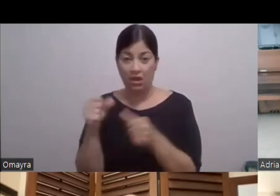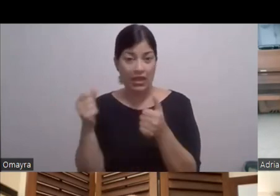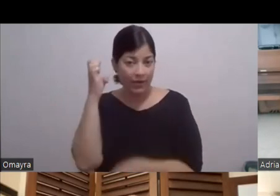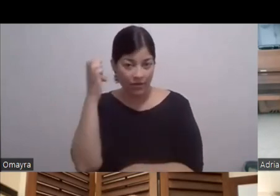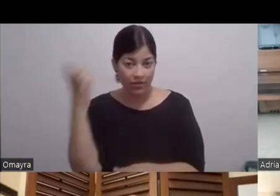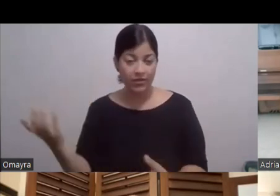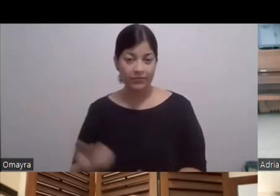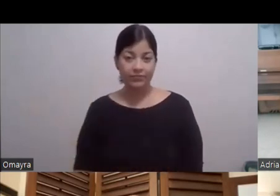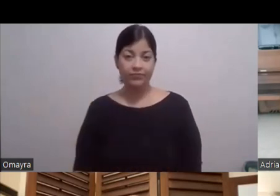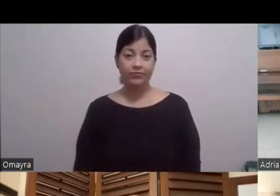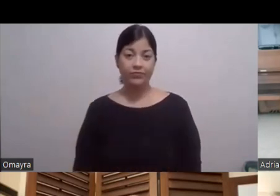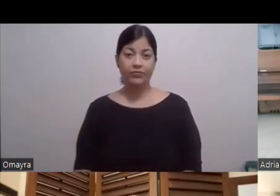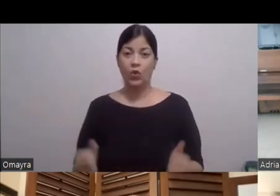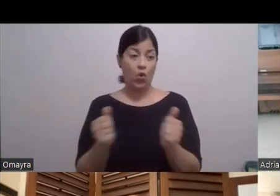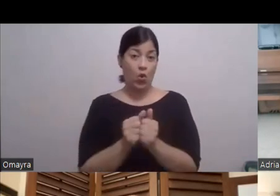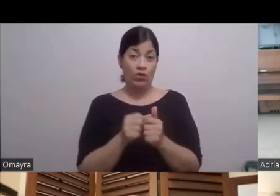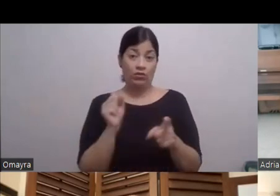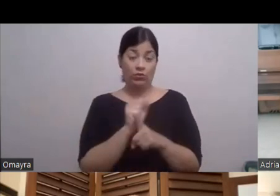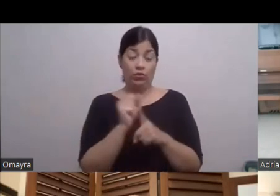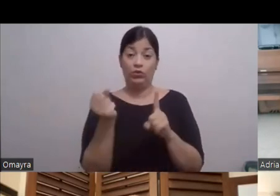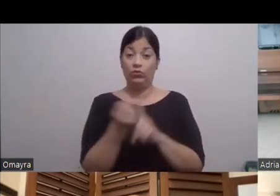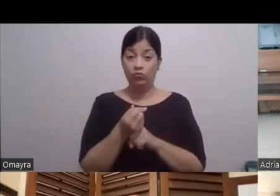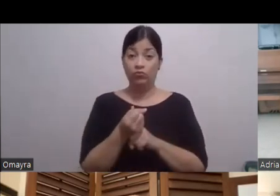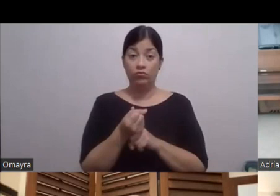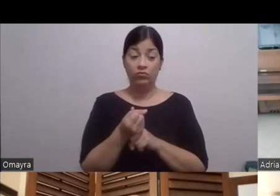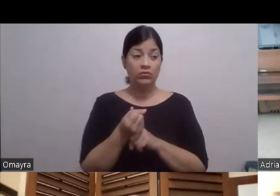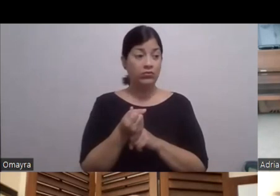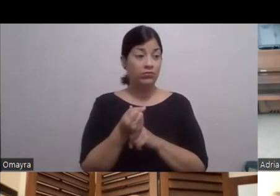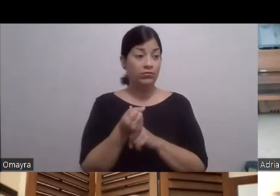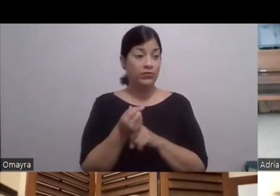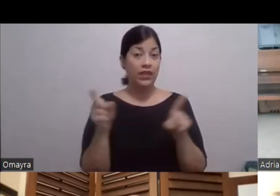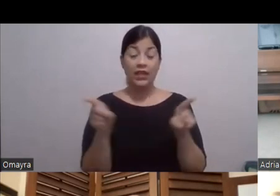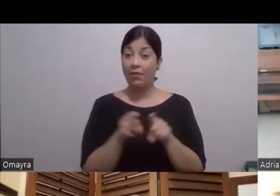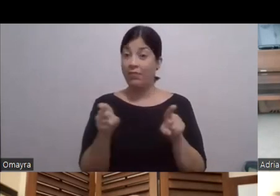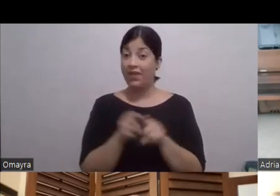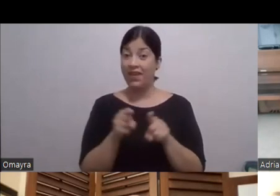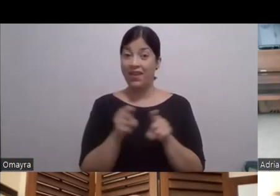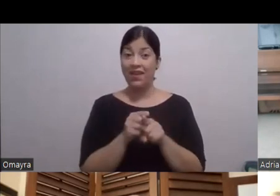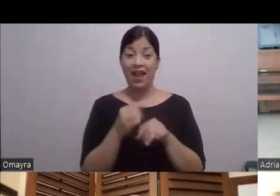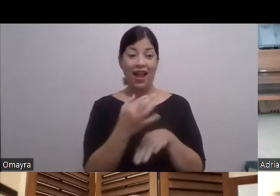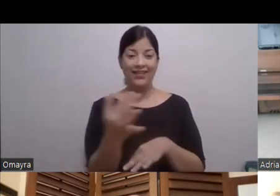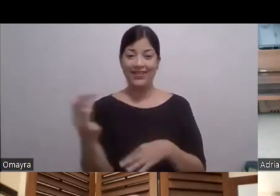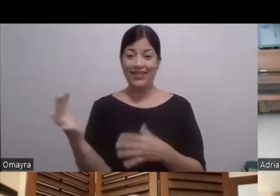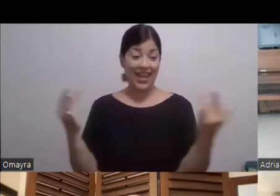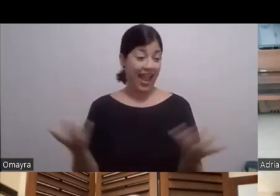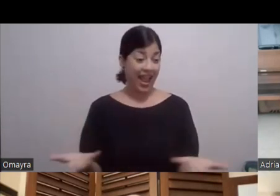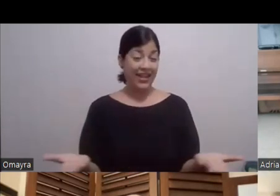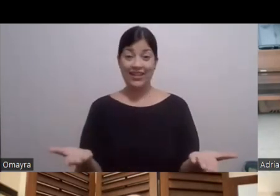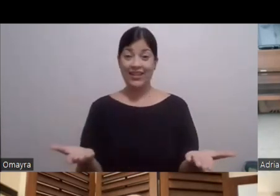Con todo esto Que estaba pasando Y al mismo tiempo Aquí en Jardín Aquí en Río Hondo Como es cerrado también Es que no se permitía salir Pero yo